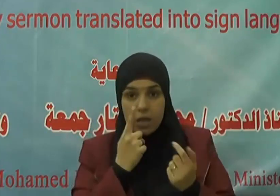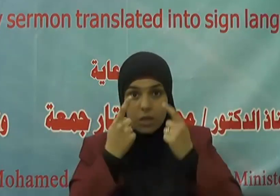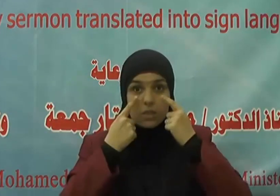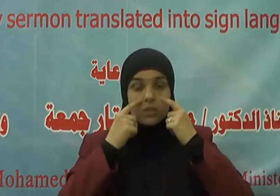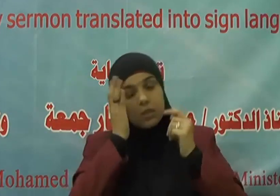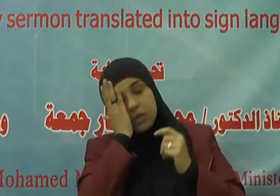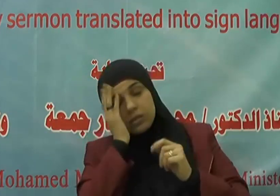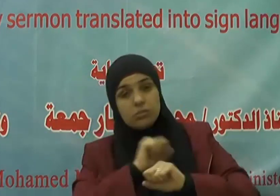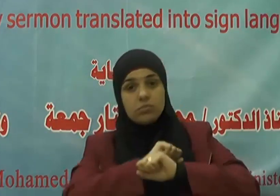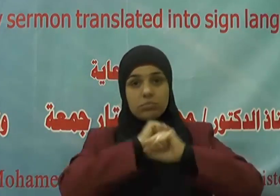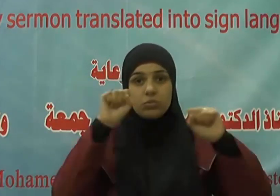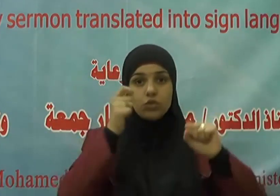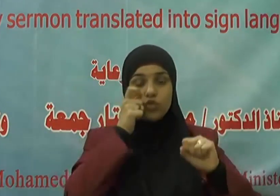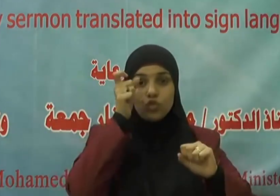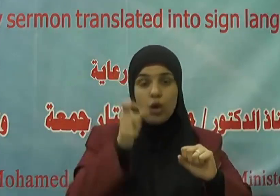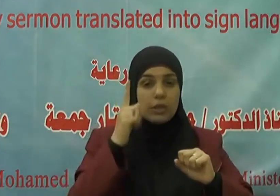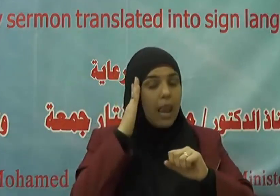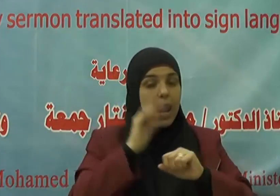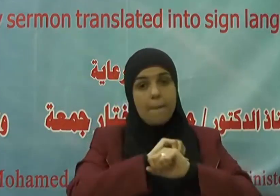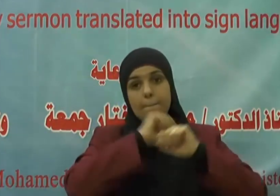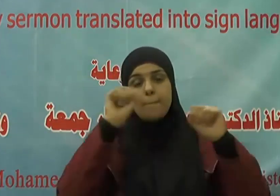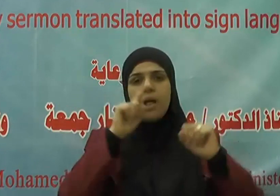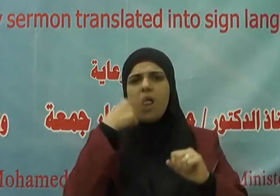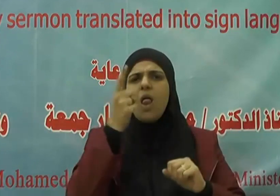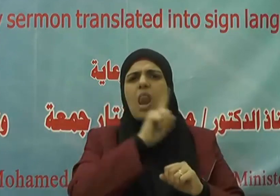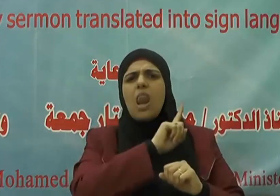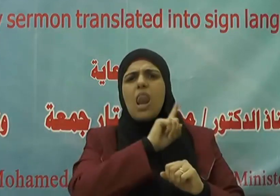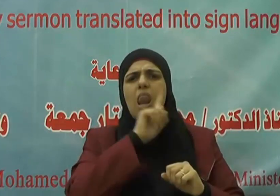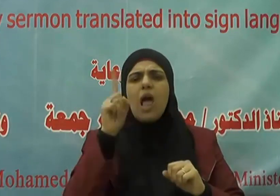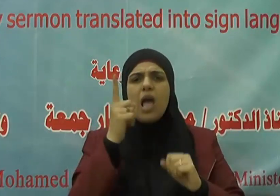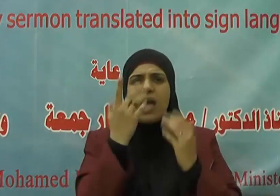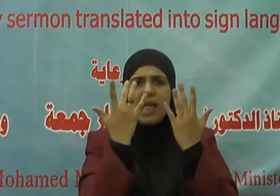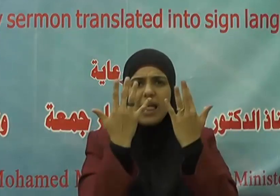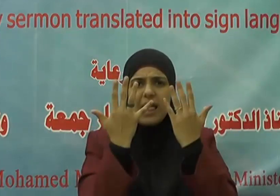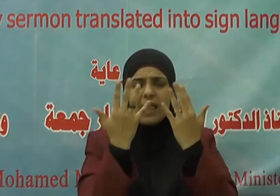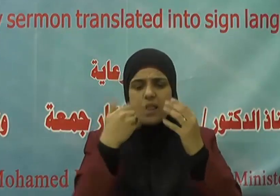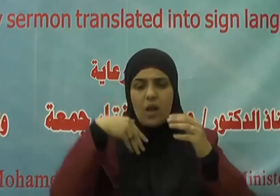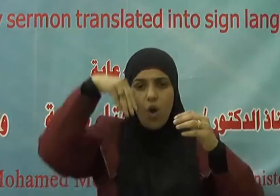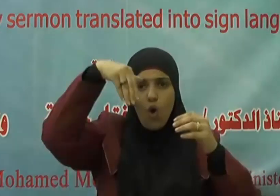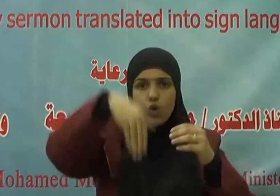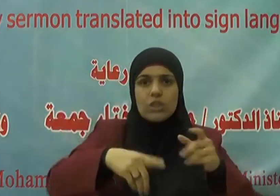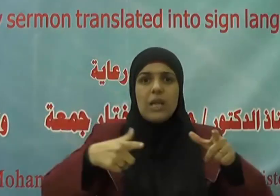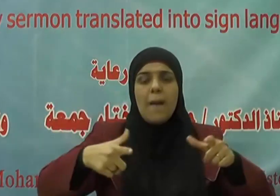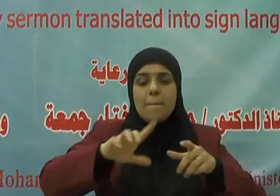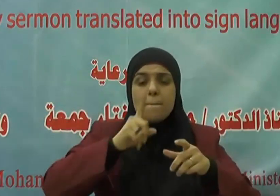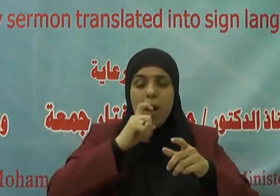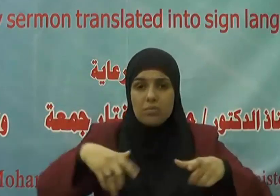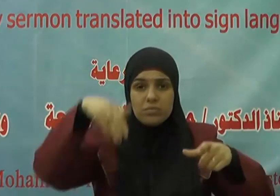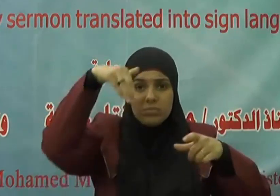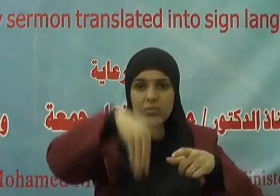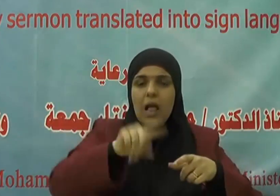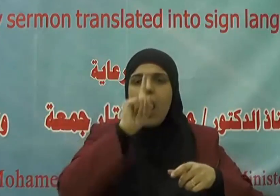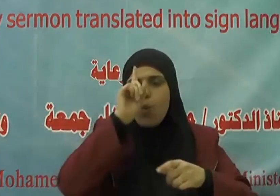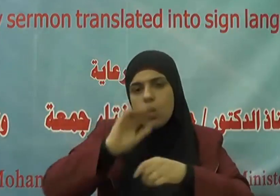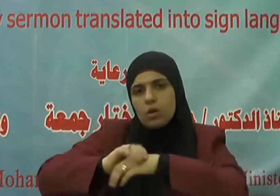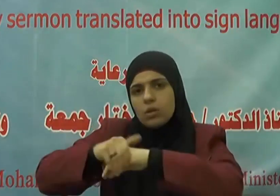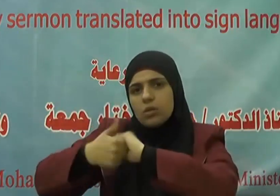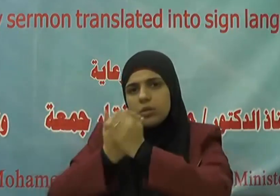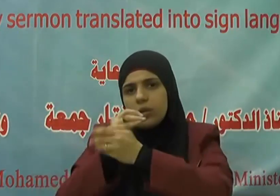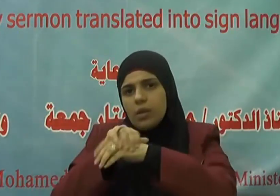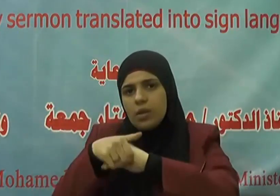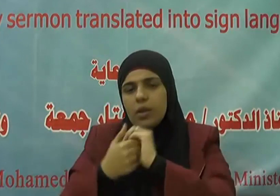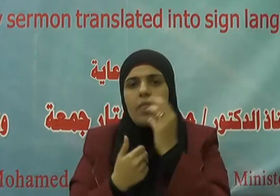أحدكم من نومه فلا يدخل يده في الإناء حتى يغسلها